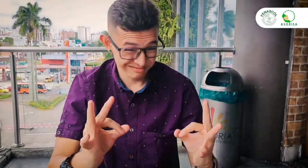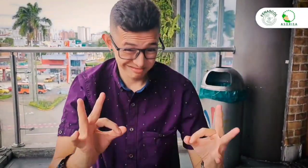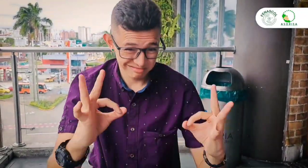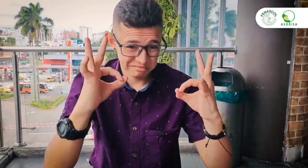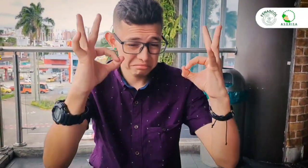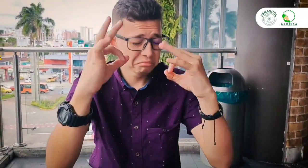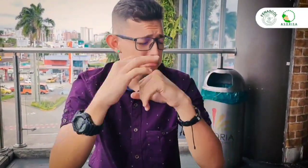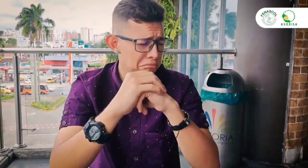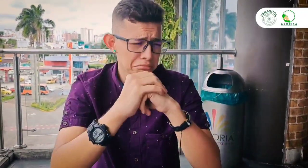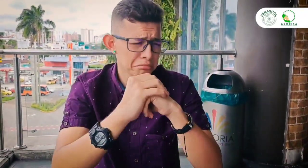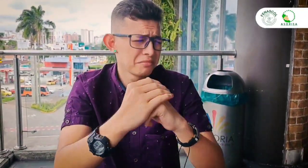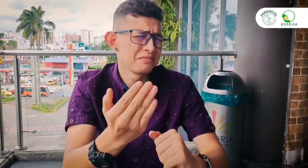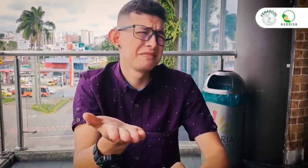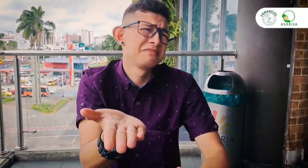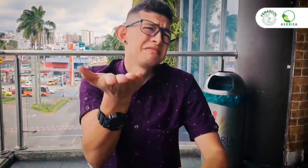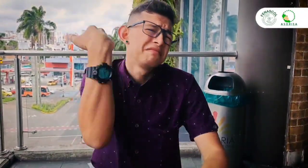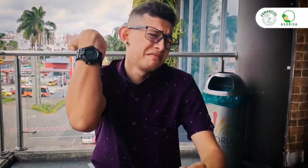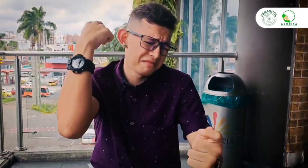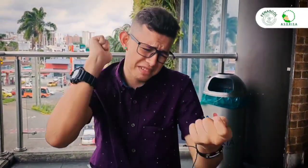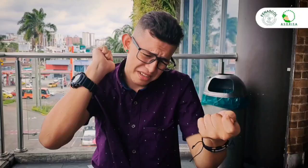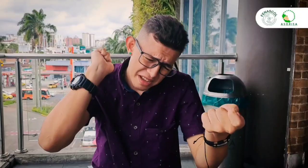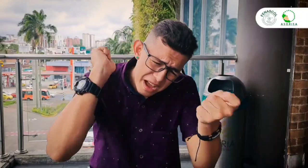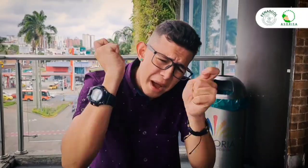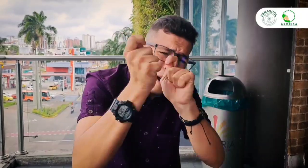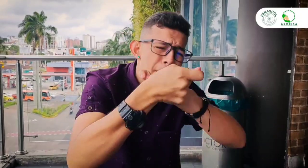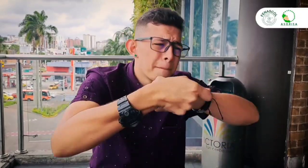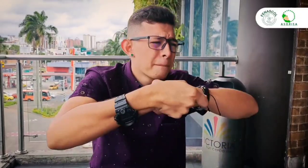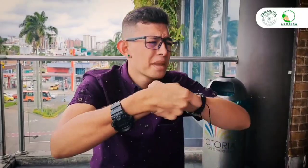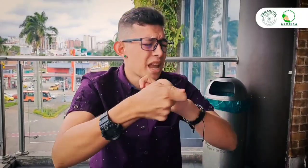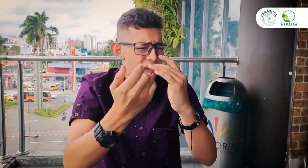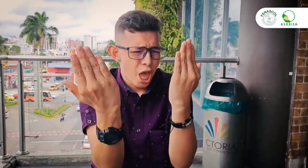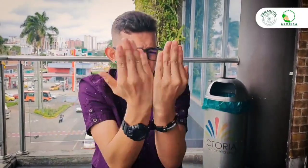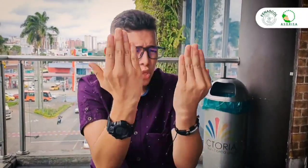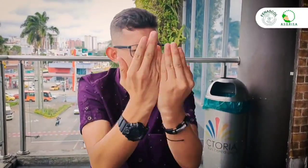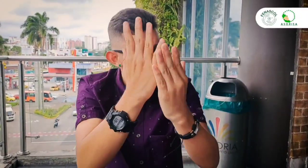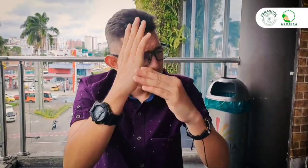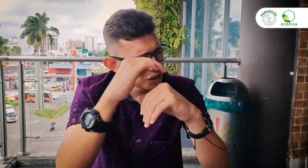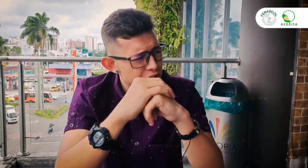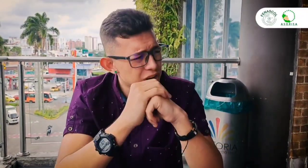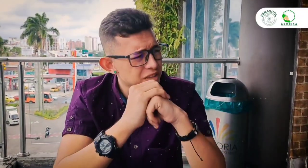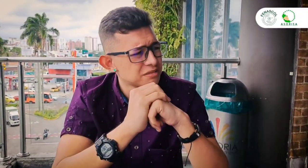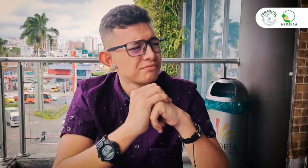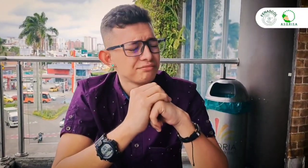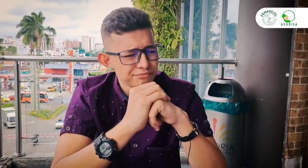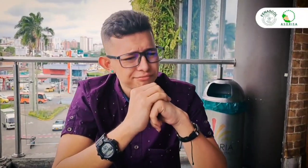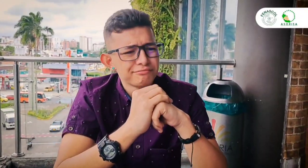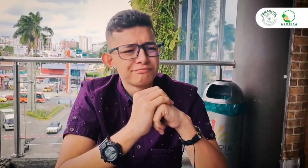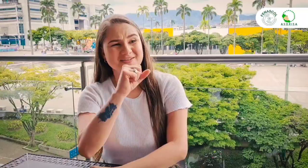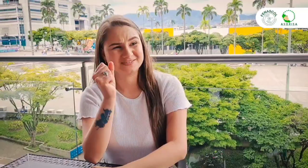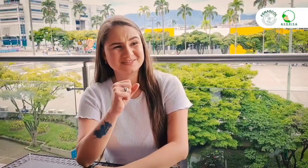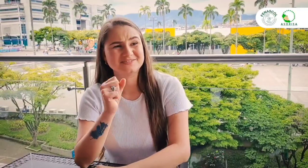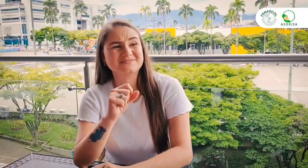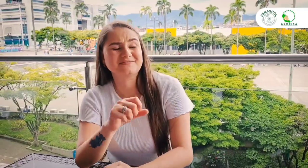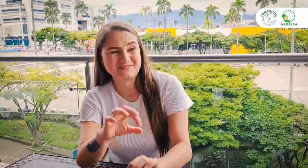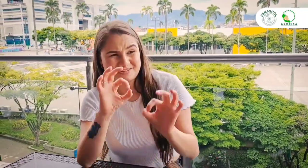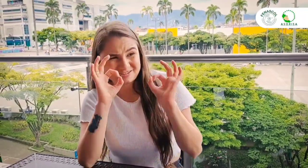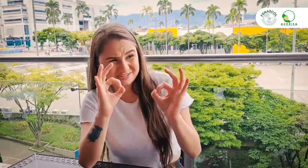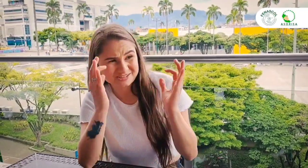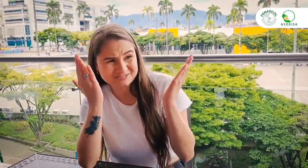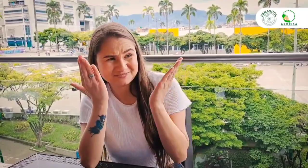No es una educación de calidad, le hace falta mucho. La educación necesita un cambio. Sí, para lograr una